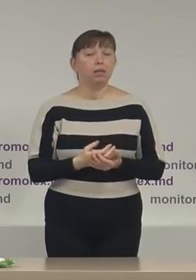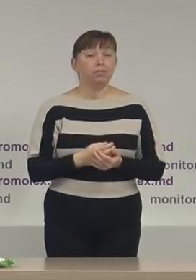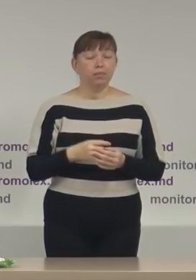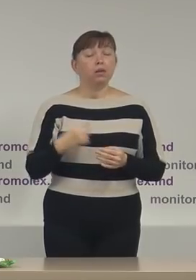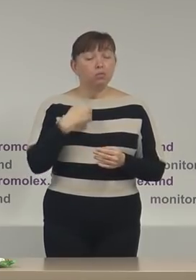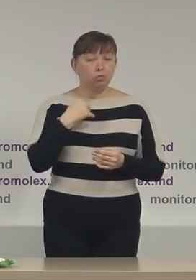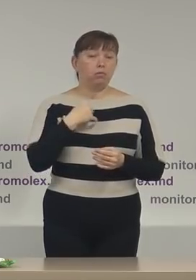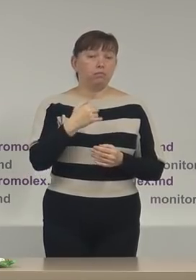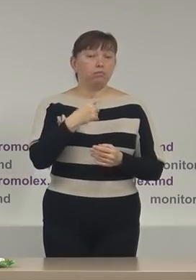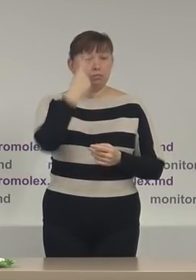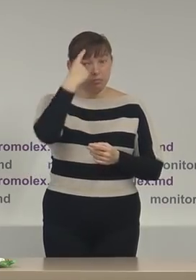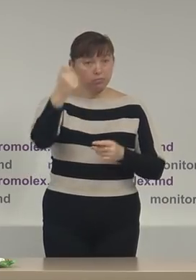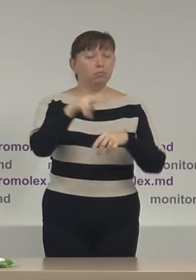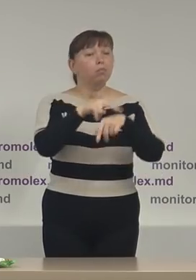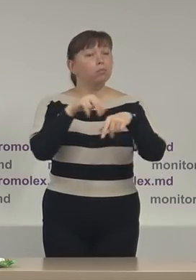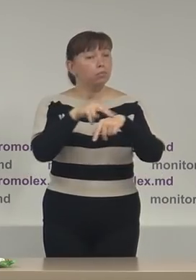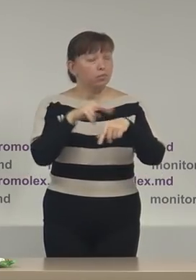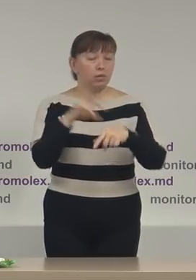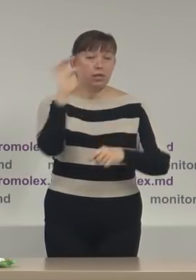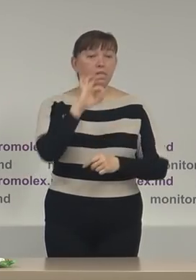organelor de drept despre